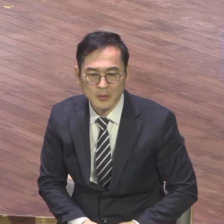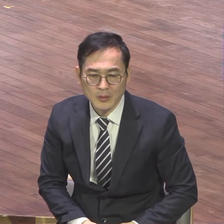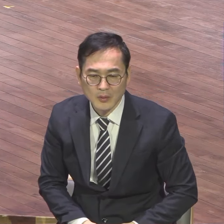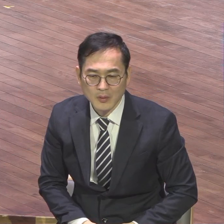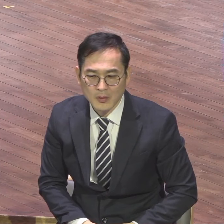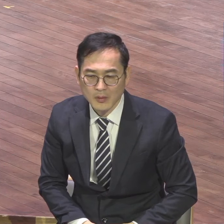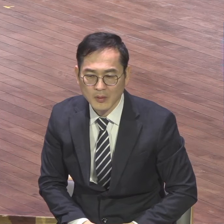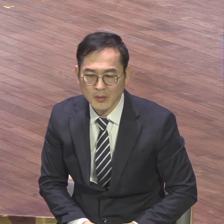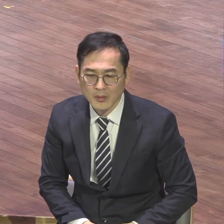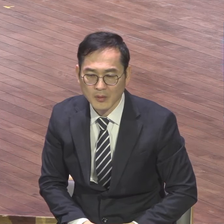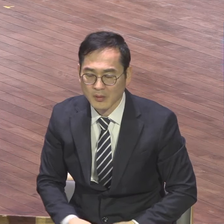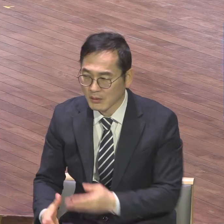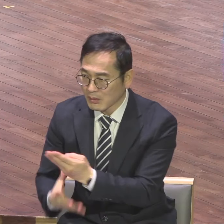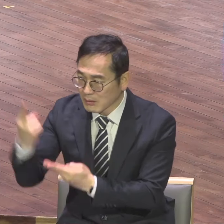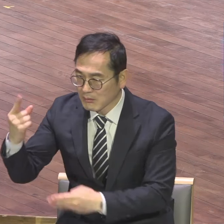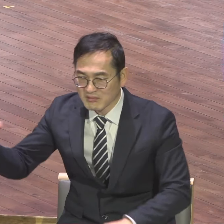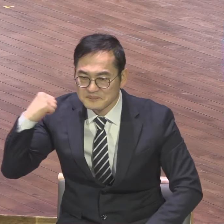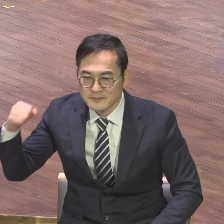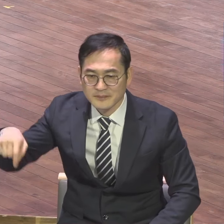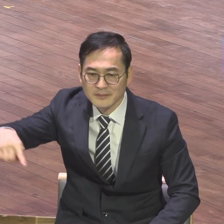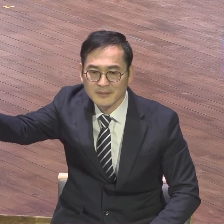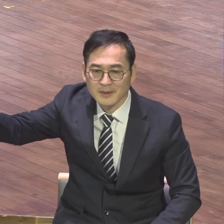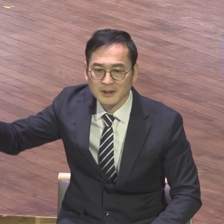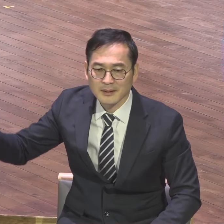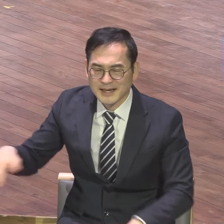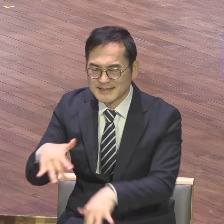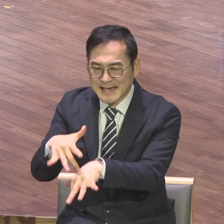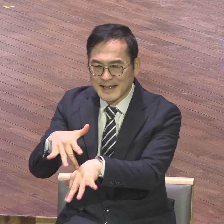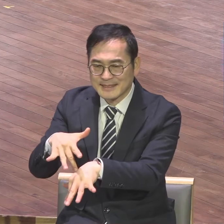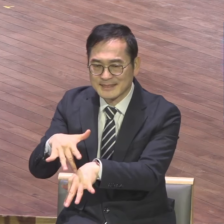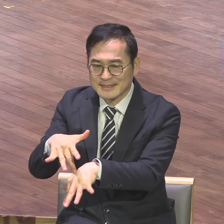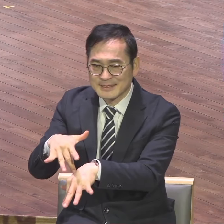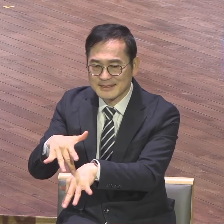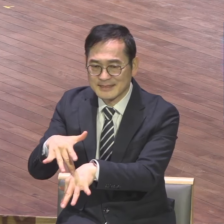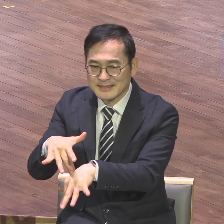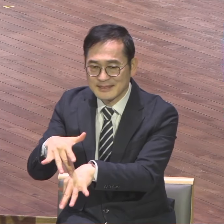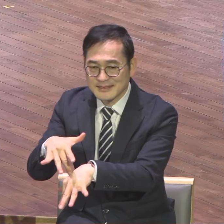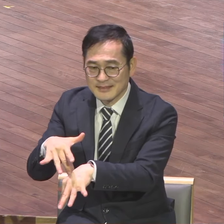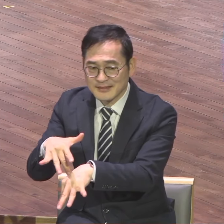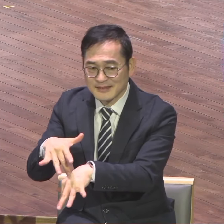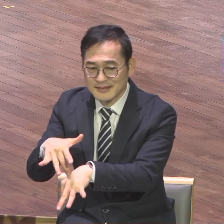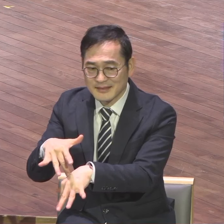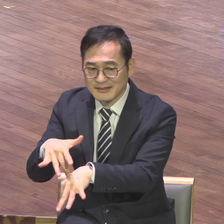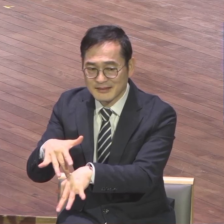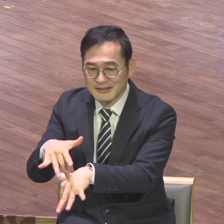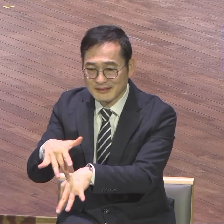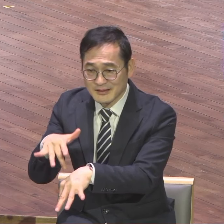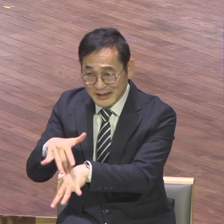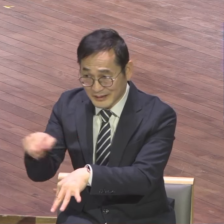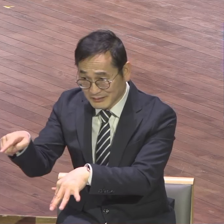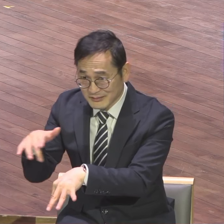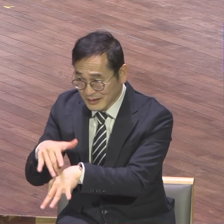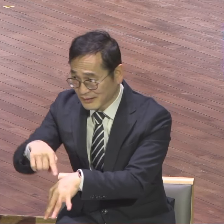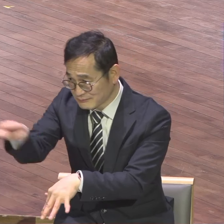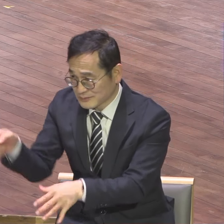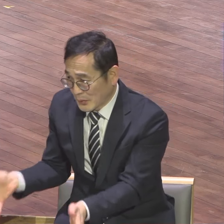사단은 장난이에요. 불교를 왜 건드리면 천주교를 왜 건드립니까? 말 잘 듣는데 기독교만 그냥